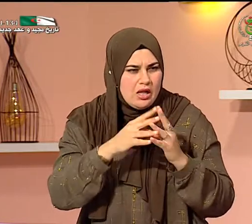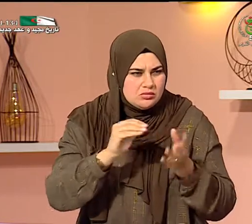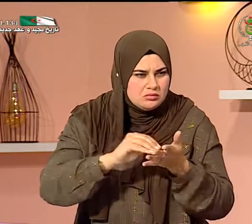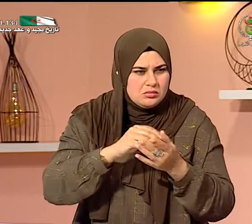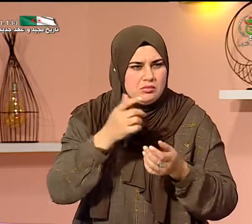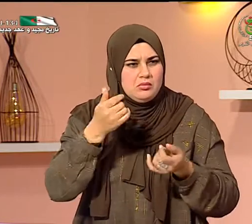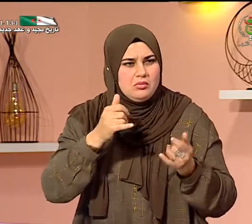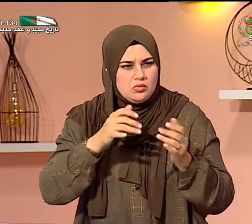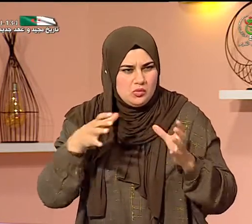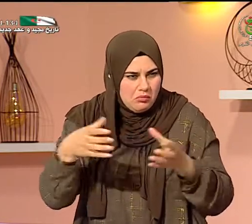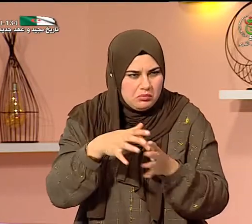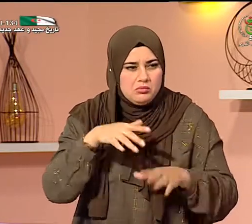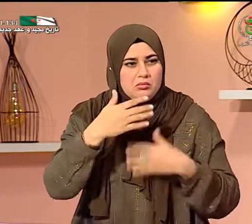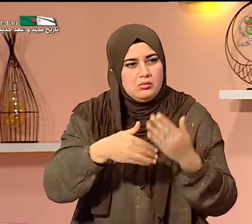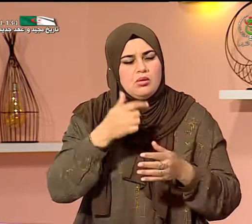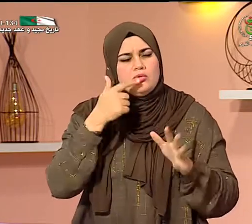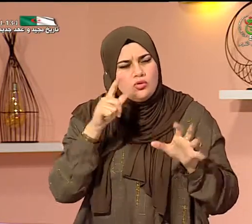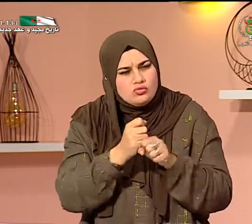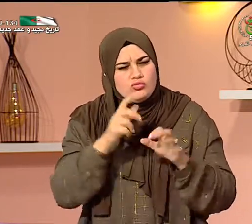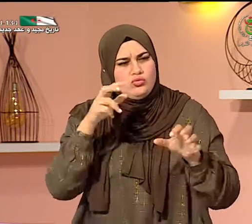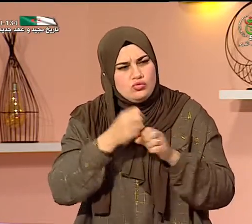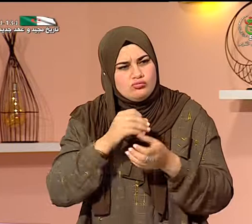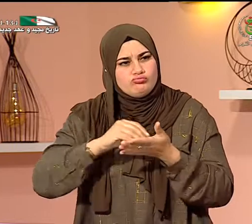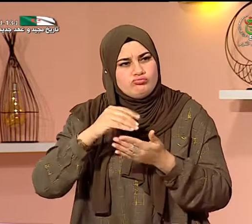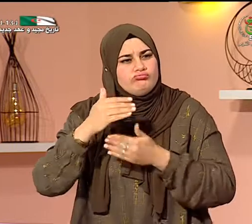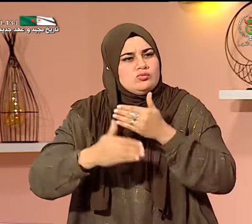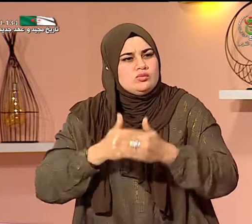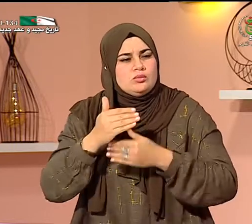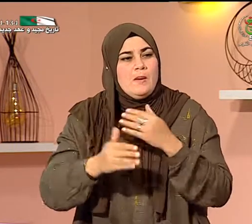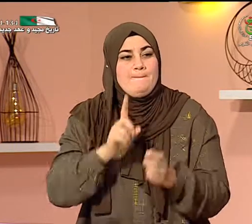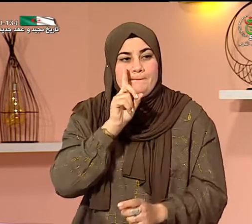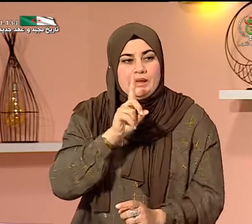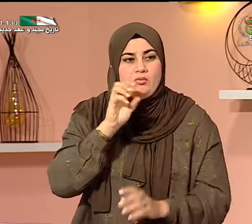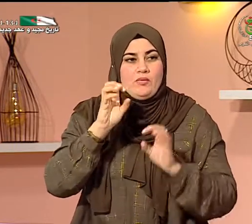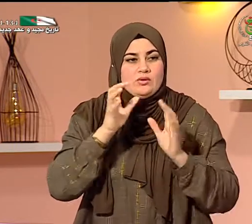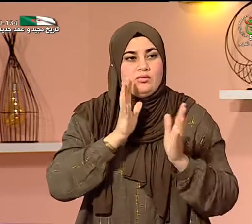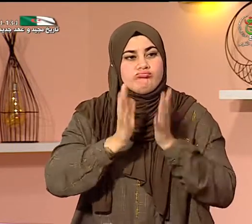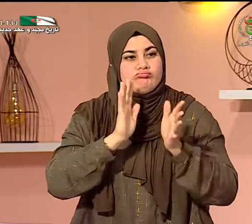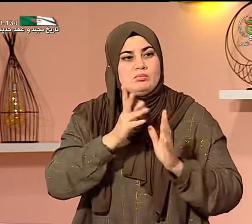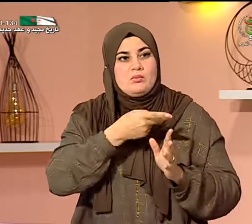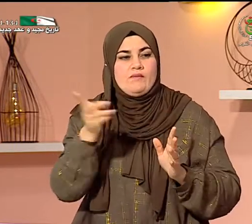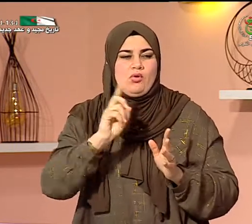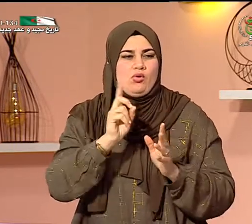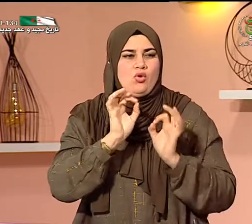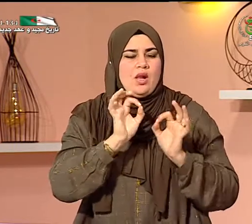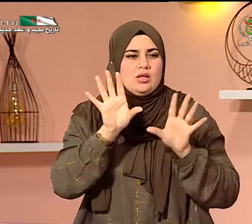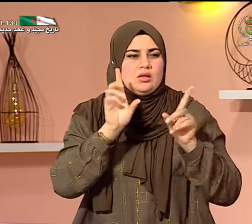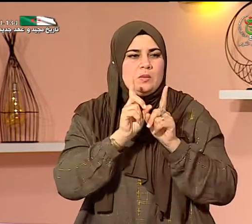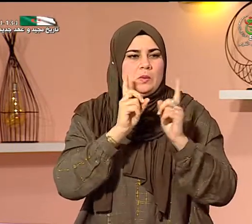العادية ومع الأطفال العاديين وتعلمت تدريجيا لكن الأستاذ الذي كان